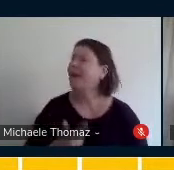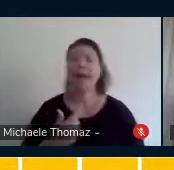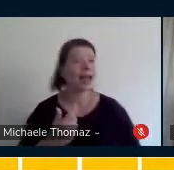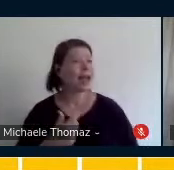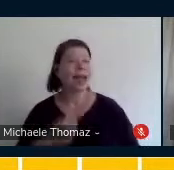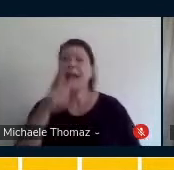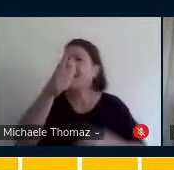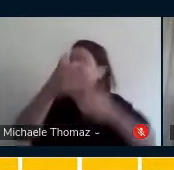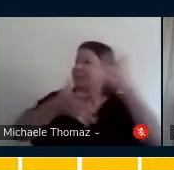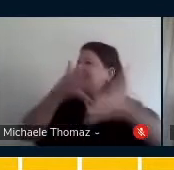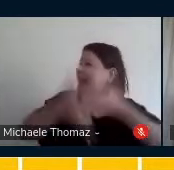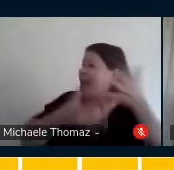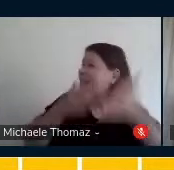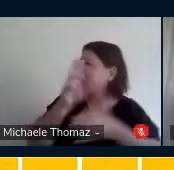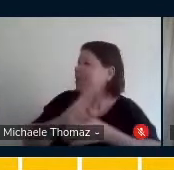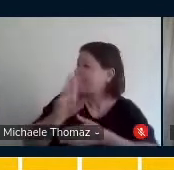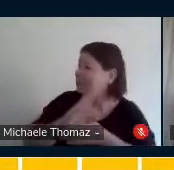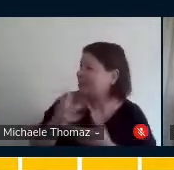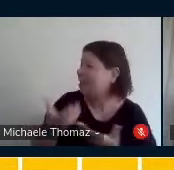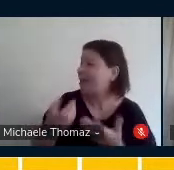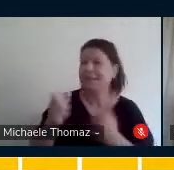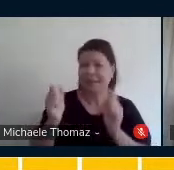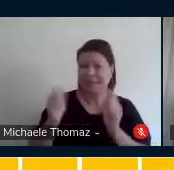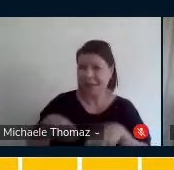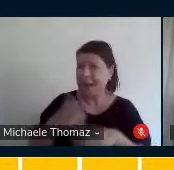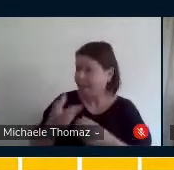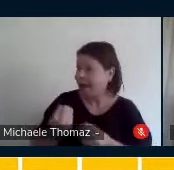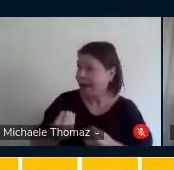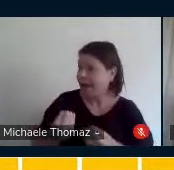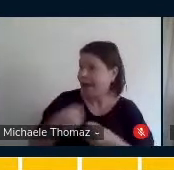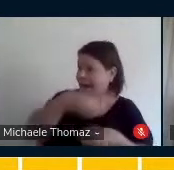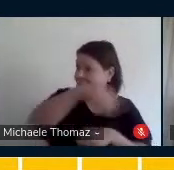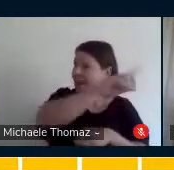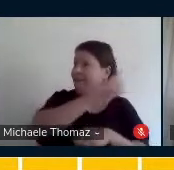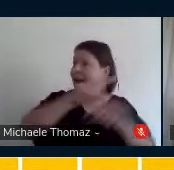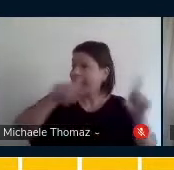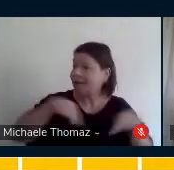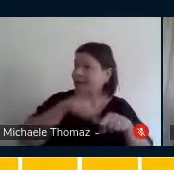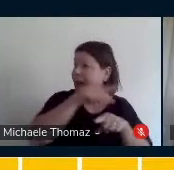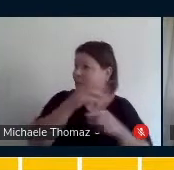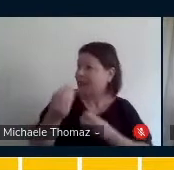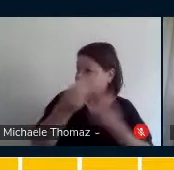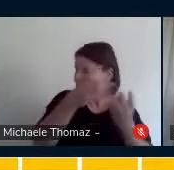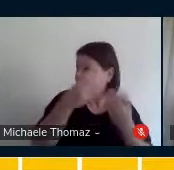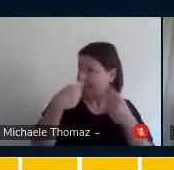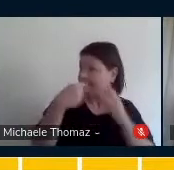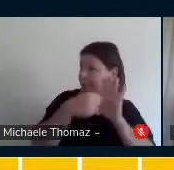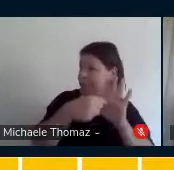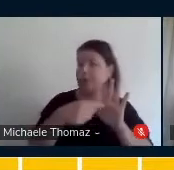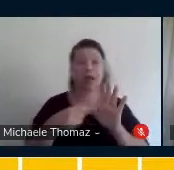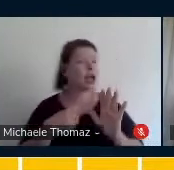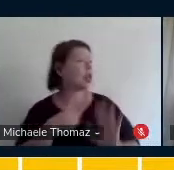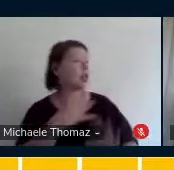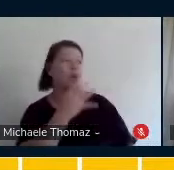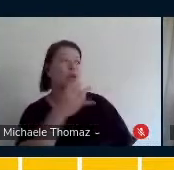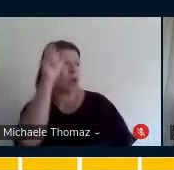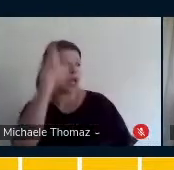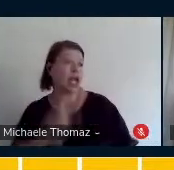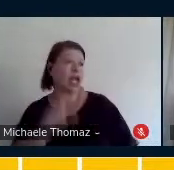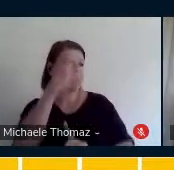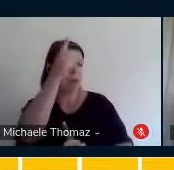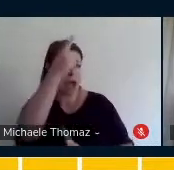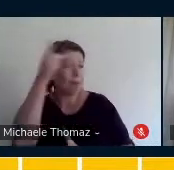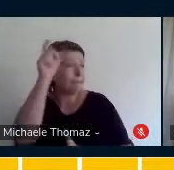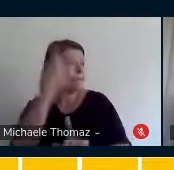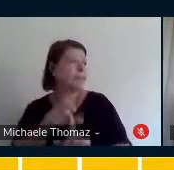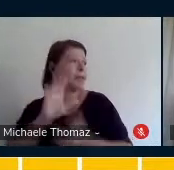dela e perguntou se eu podia levar para a escola e eu falei, enfim, que eu não conhecia, mas aí ela tinha o link, né, para ela